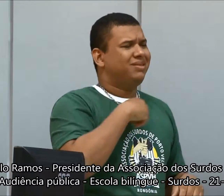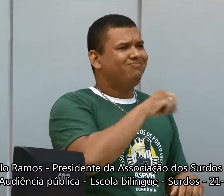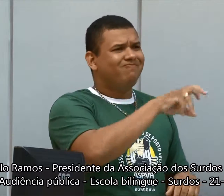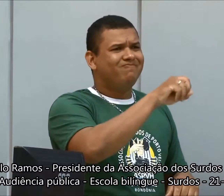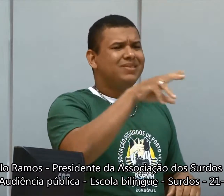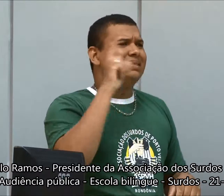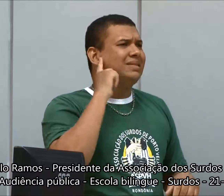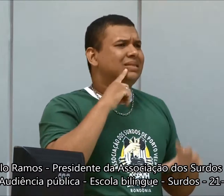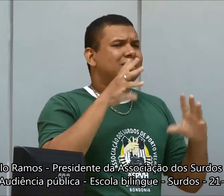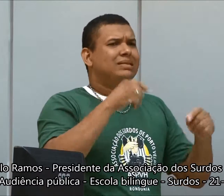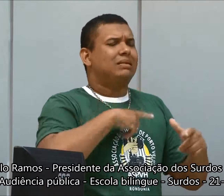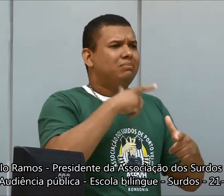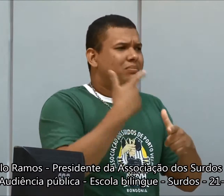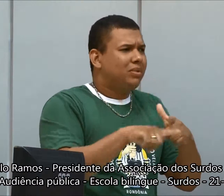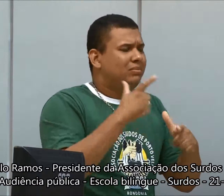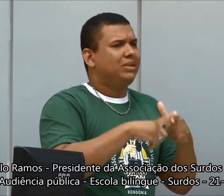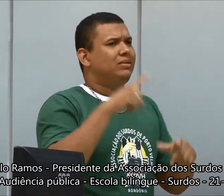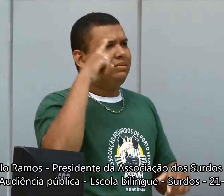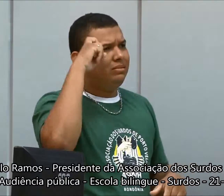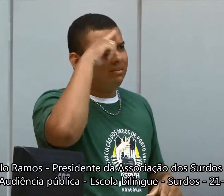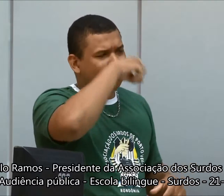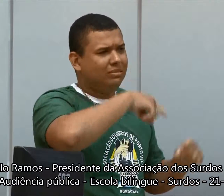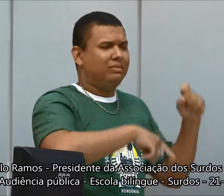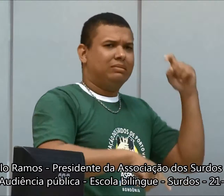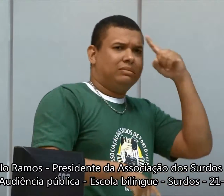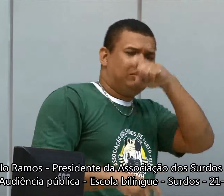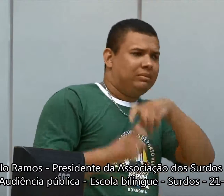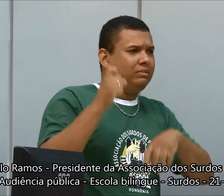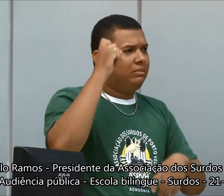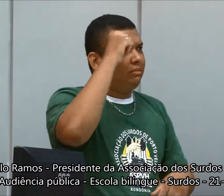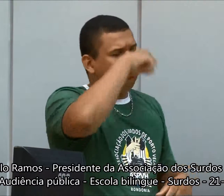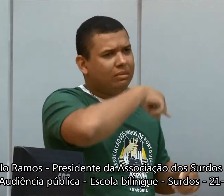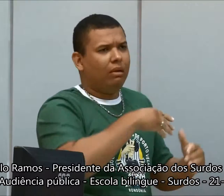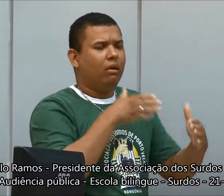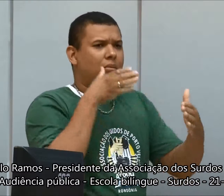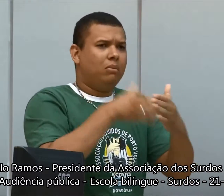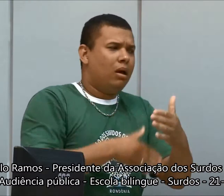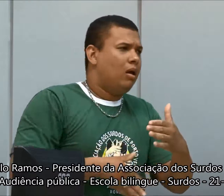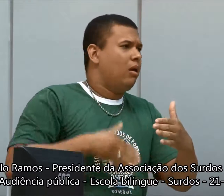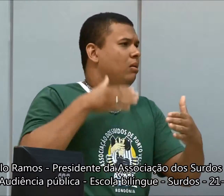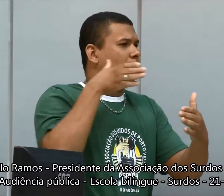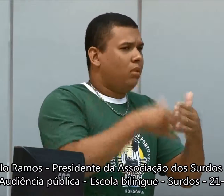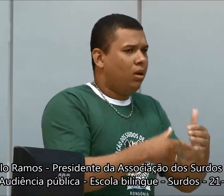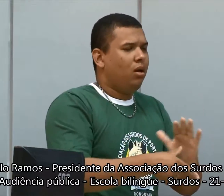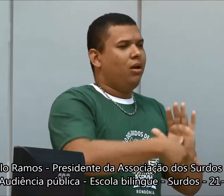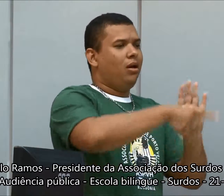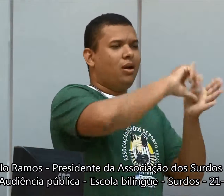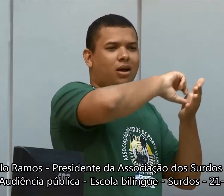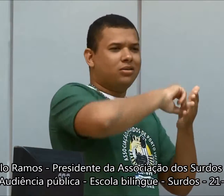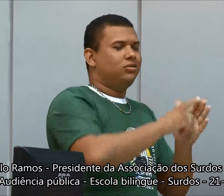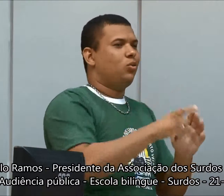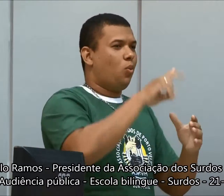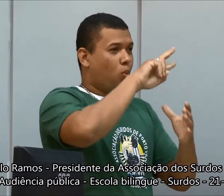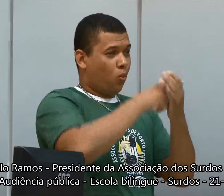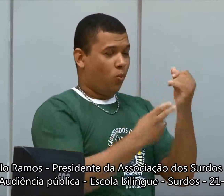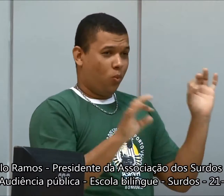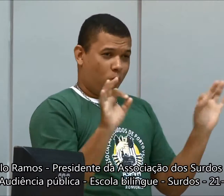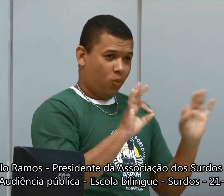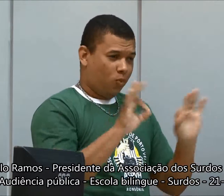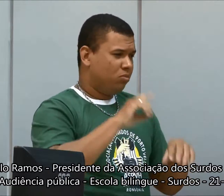povo surdo de Porto Velho, a gente vê o quê? Muitos problemas, dificuldades, a gente tem lutado, porque antes a gente vê o